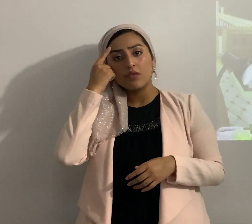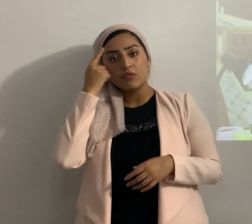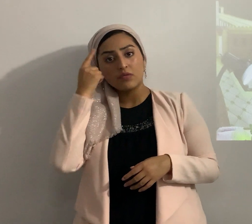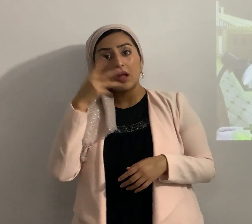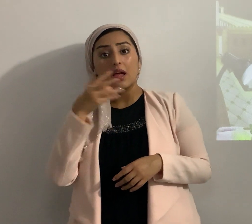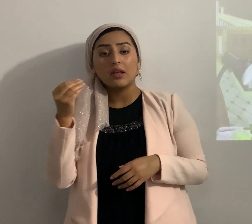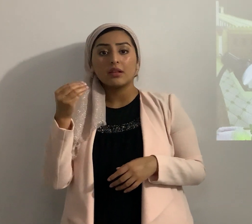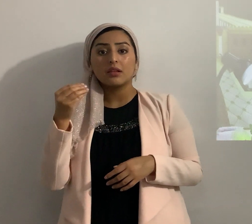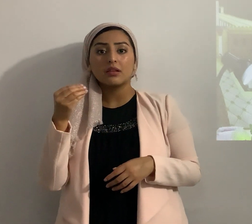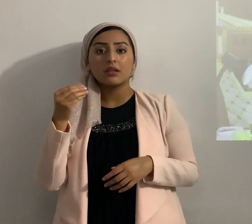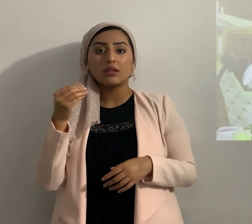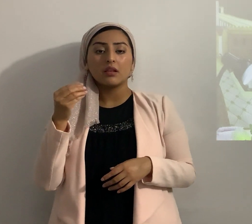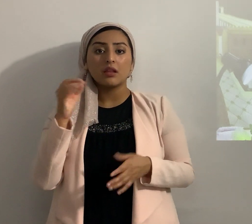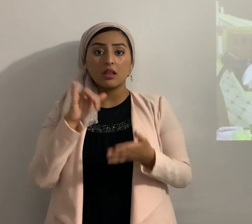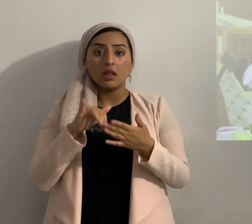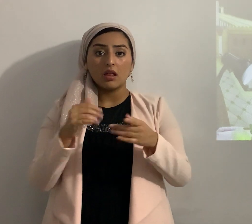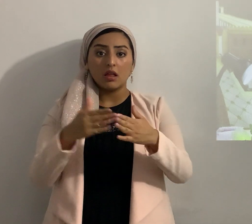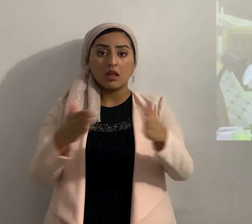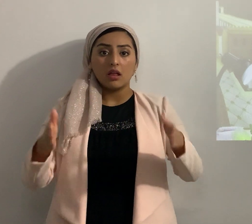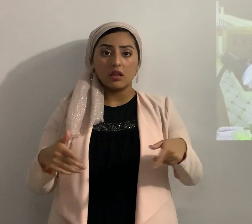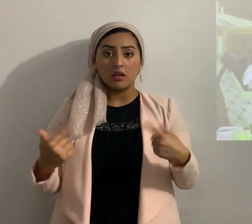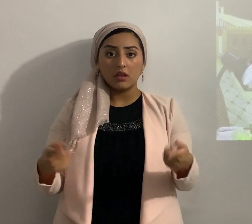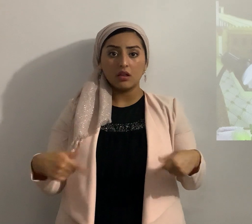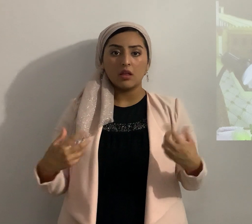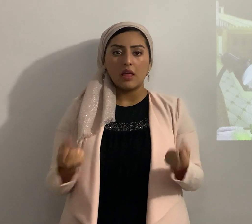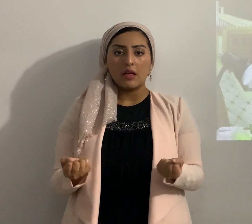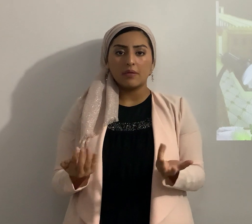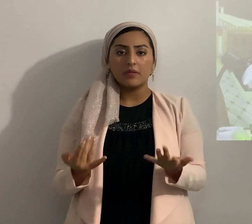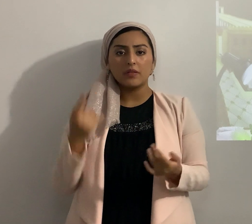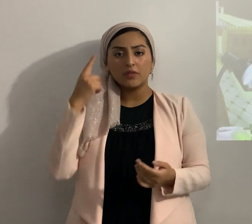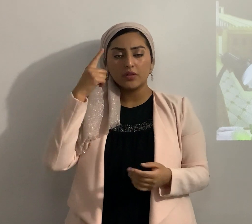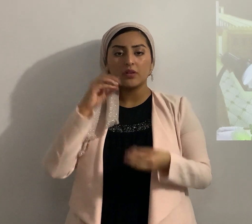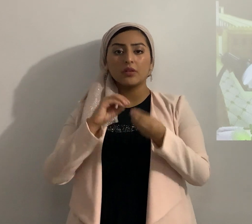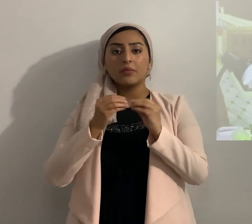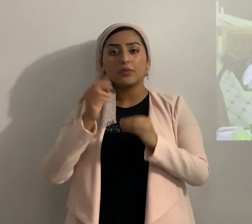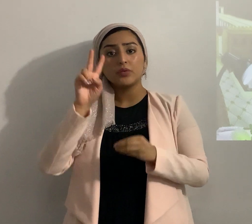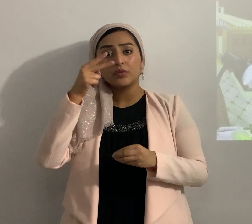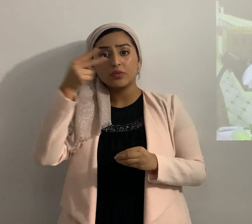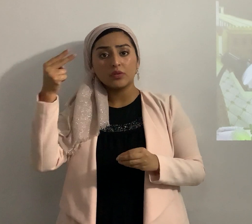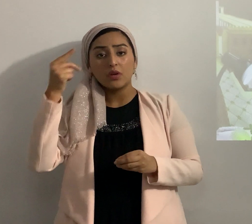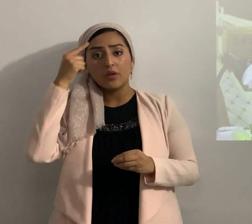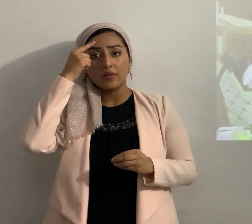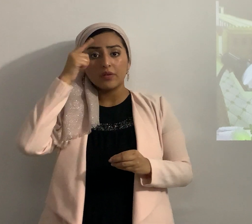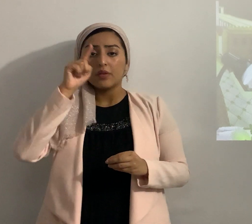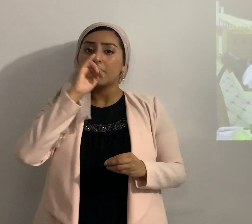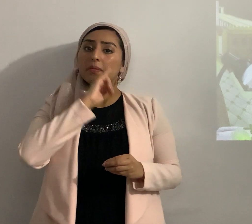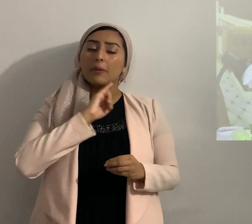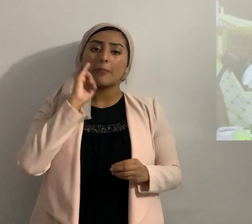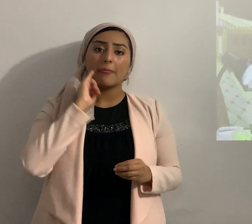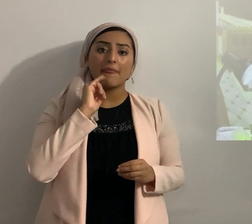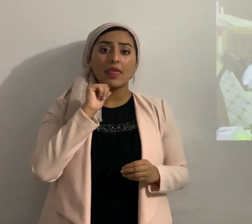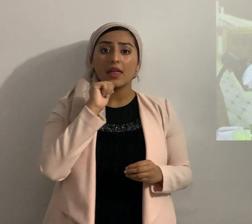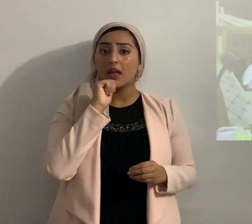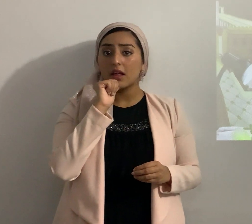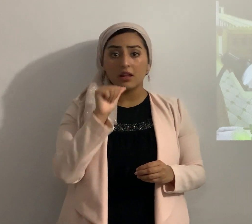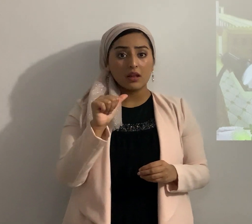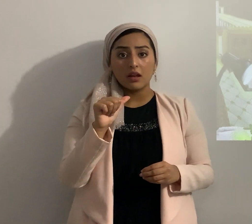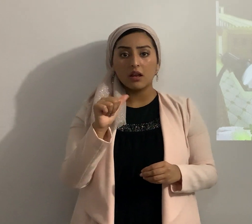inclusive que se quemaran los carros entonces el punto número dos para que Israel no se hiciera de esas armas